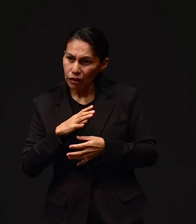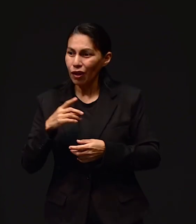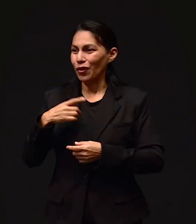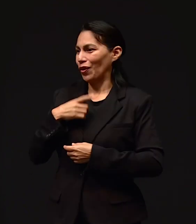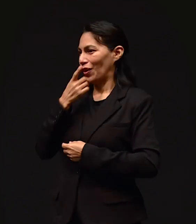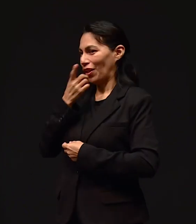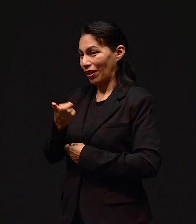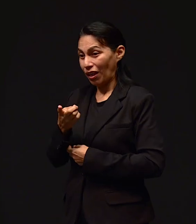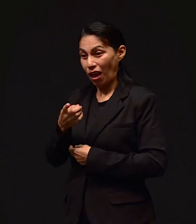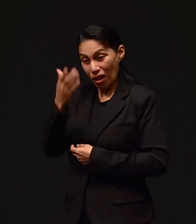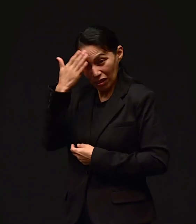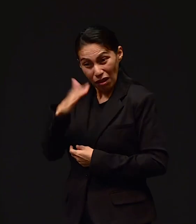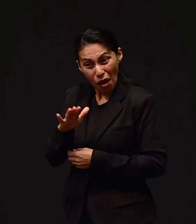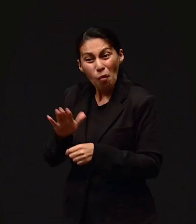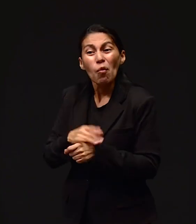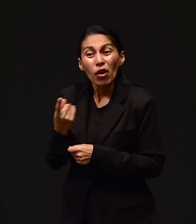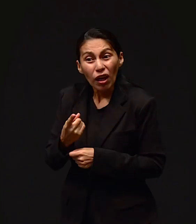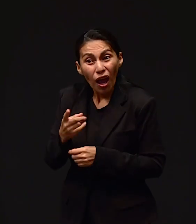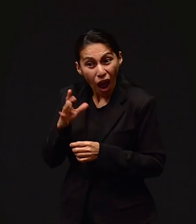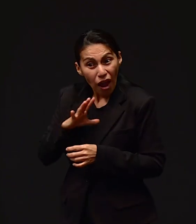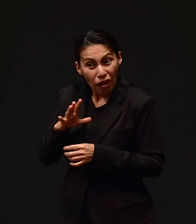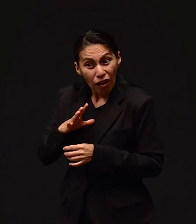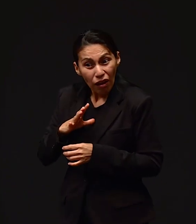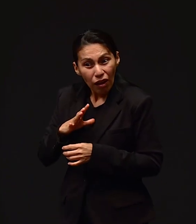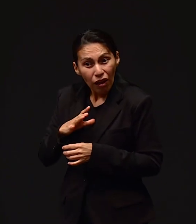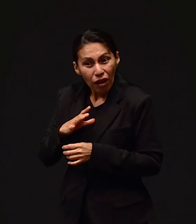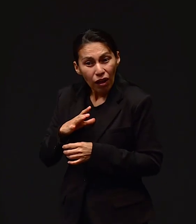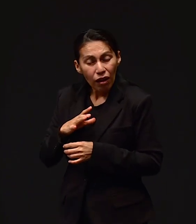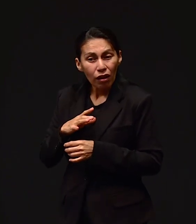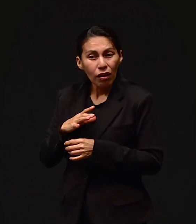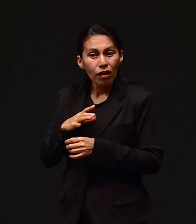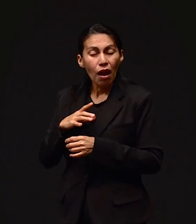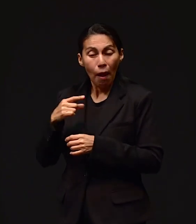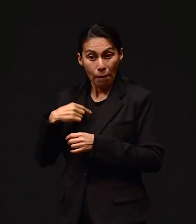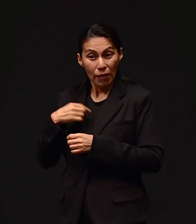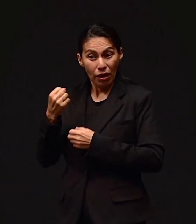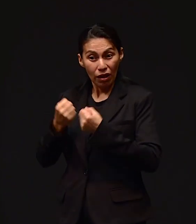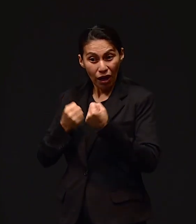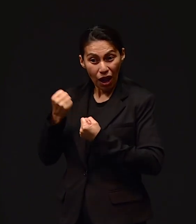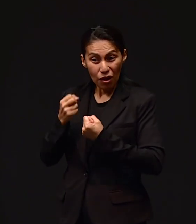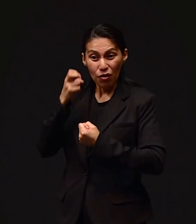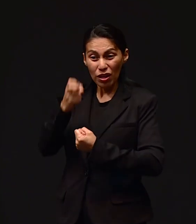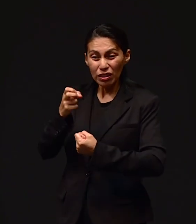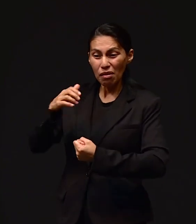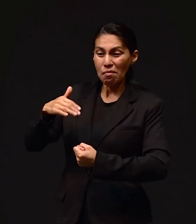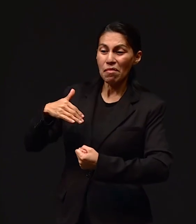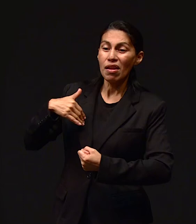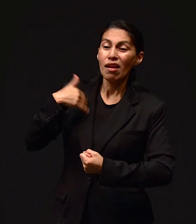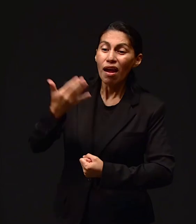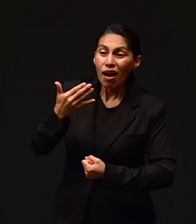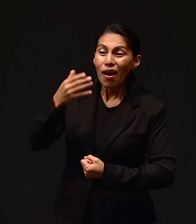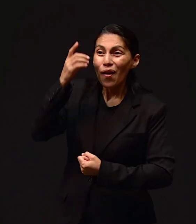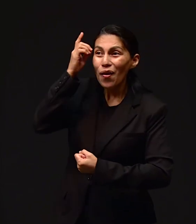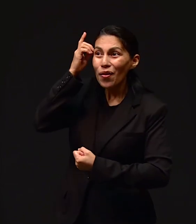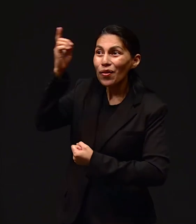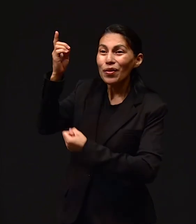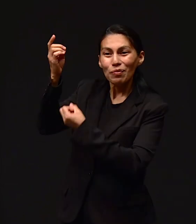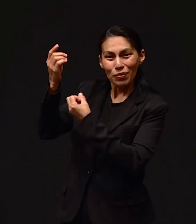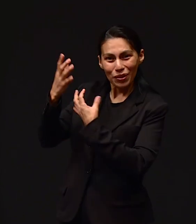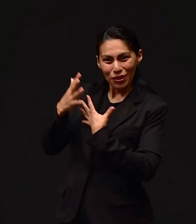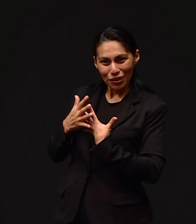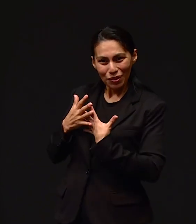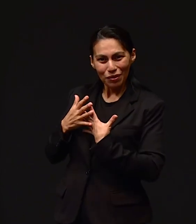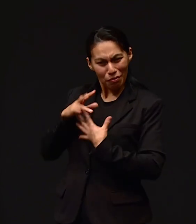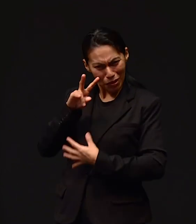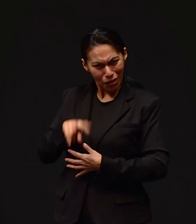¿sabe por qué apareció? Y yo ahí me desplayé diciéndole al muchacho. Le dije, ¿sabe por qué apareció? Porque es un milagro que el Señor me concedió.